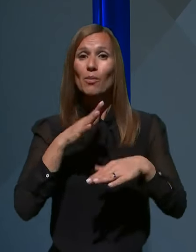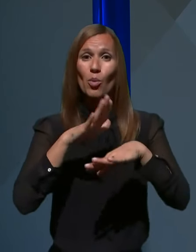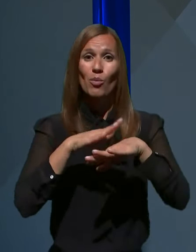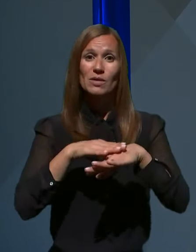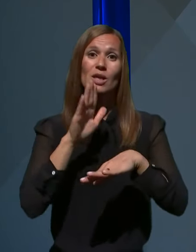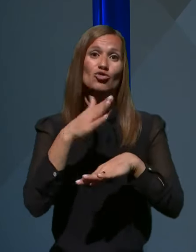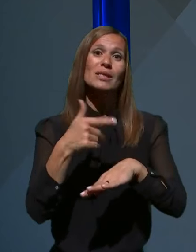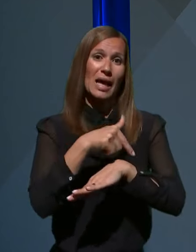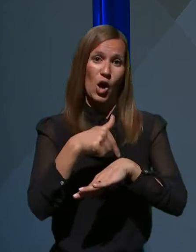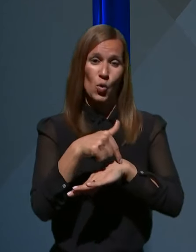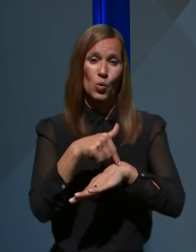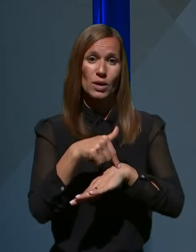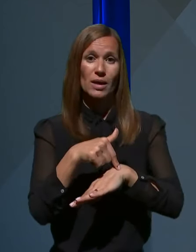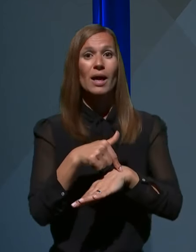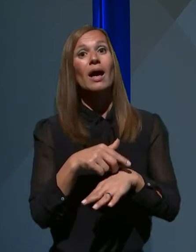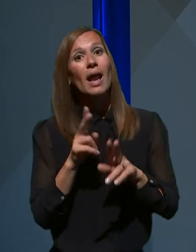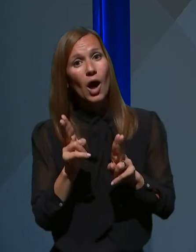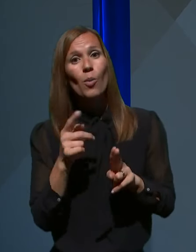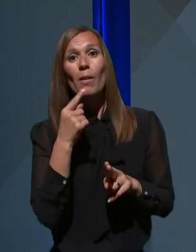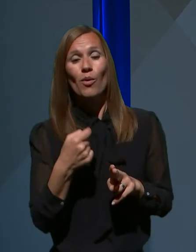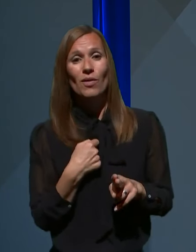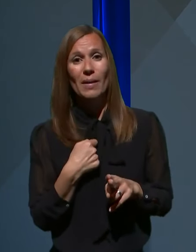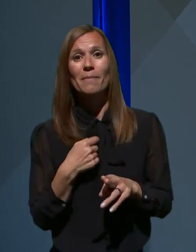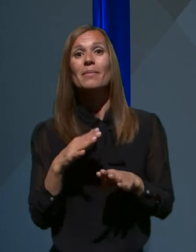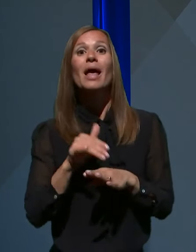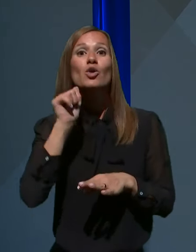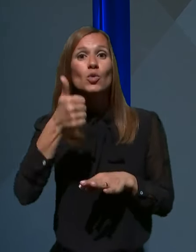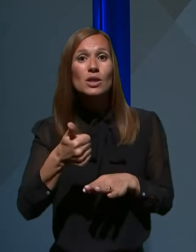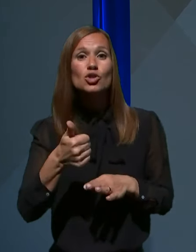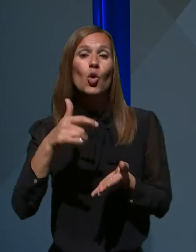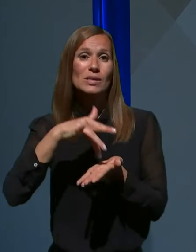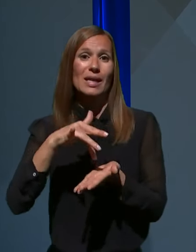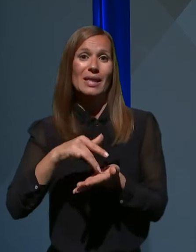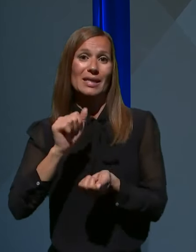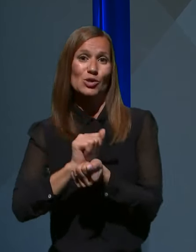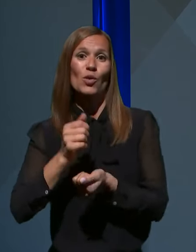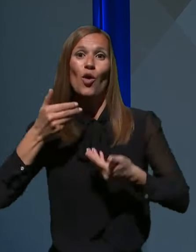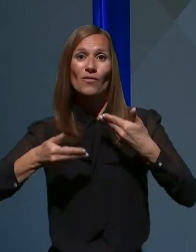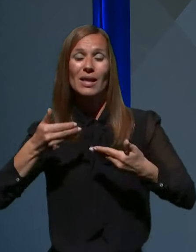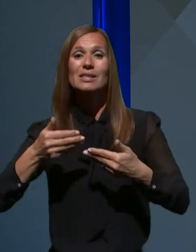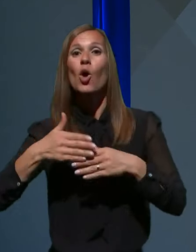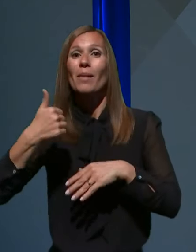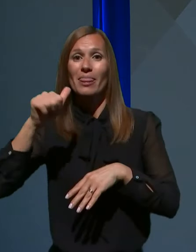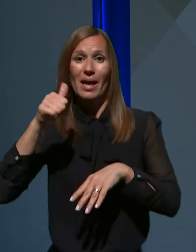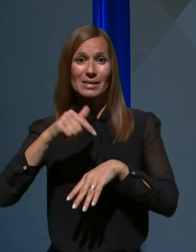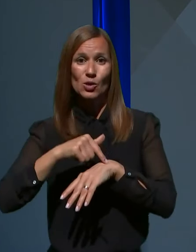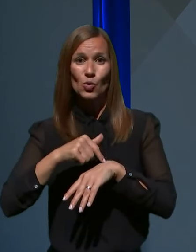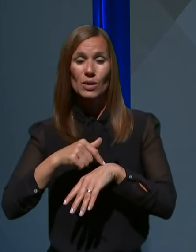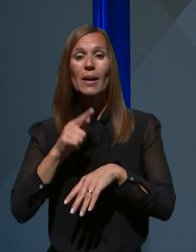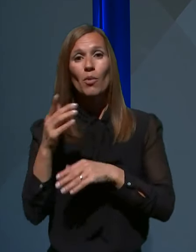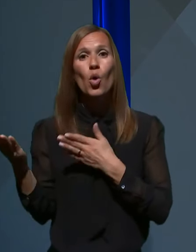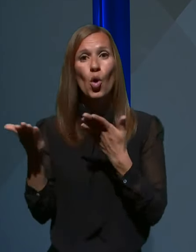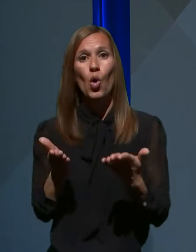čez nekaj ur. Lahko pa povem, da bo na jutrišnji osrednji tiskovni konferenci ob 11. uri naš